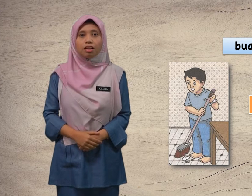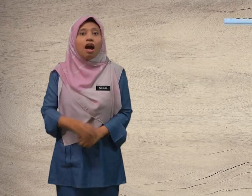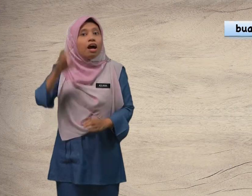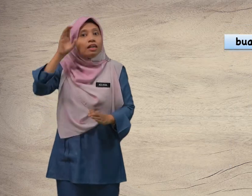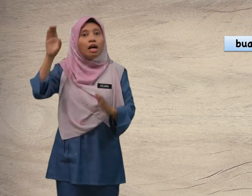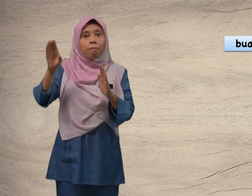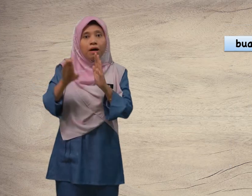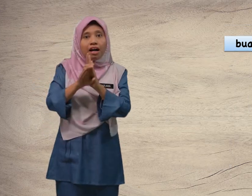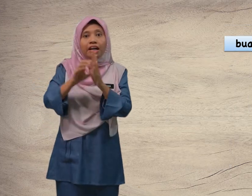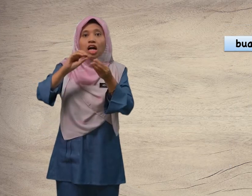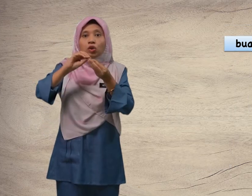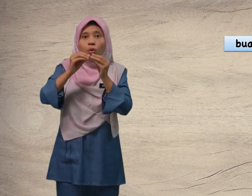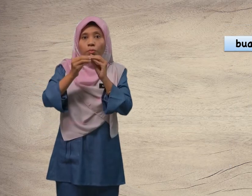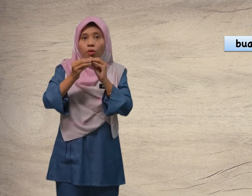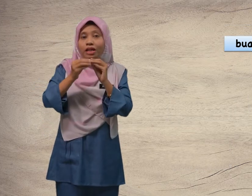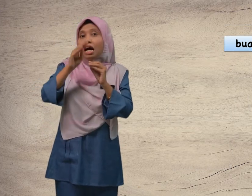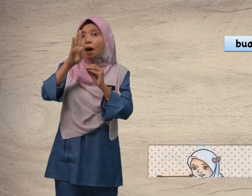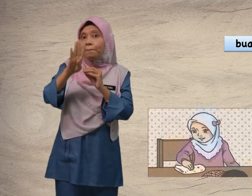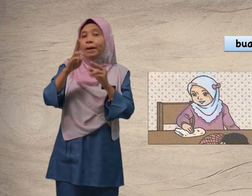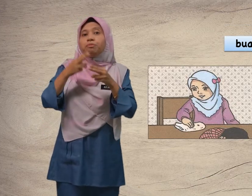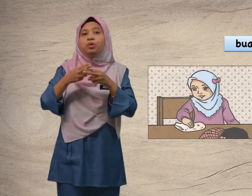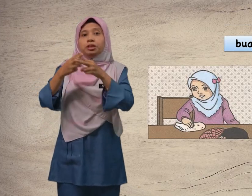Gambar nombor empat pula.